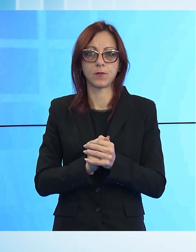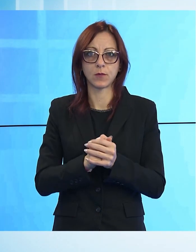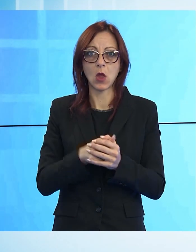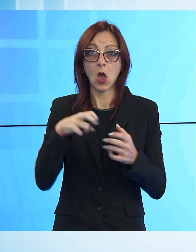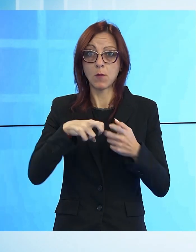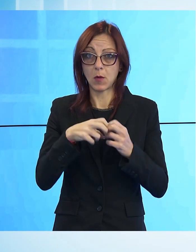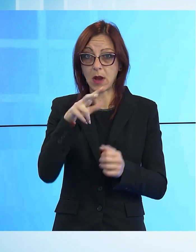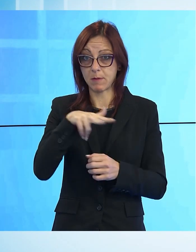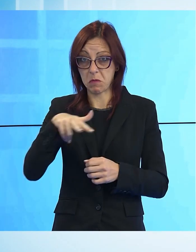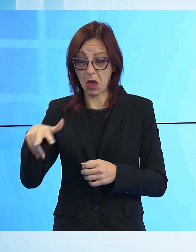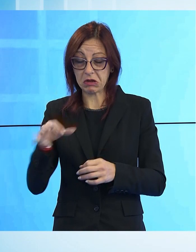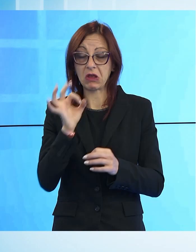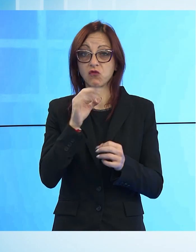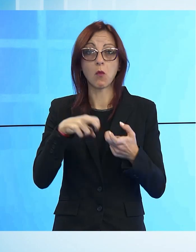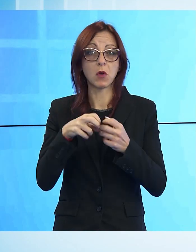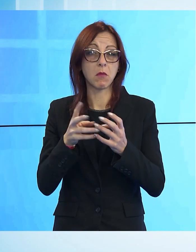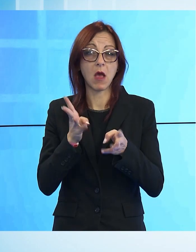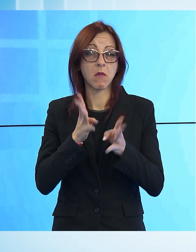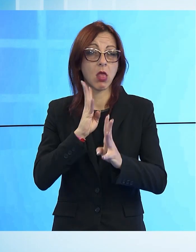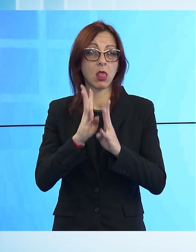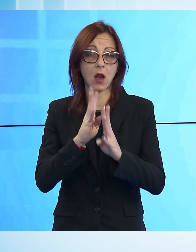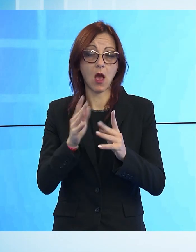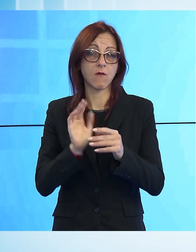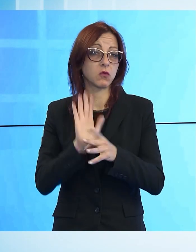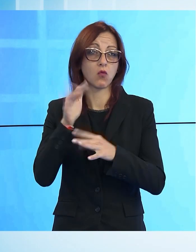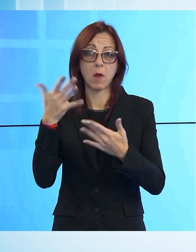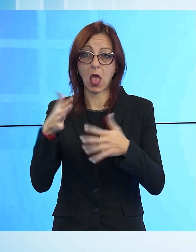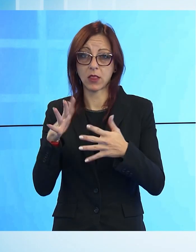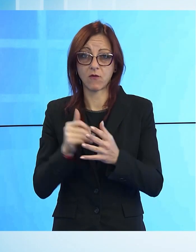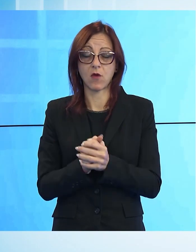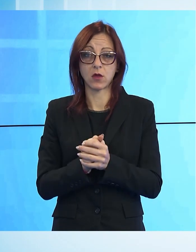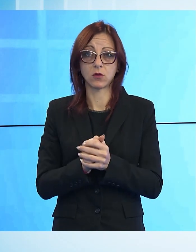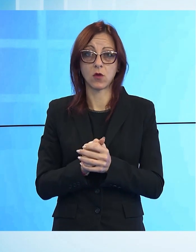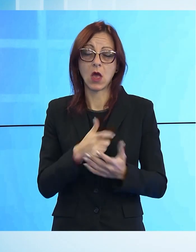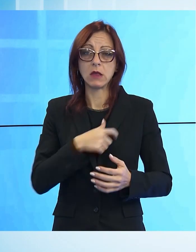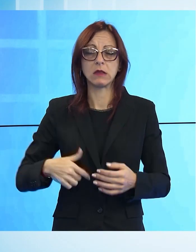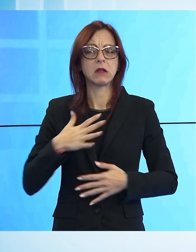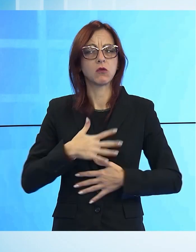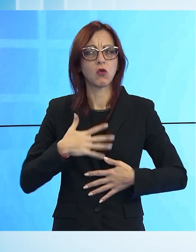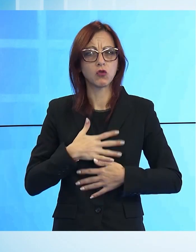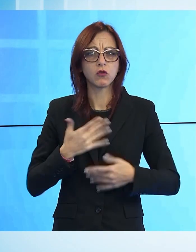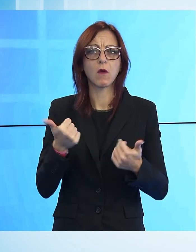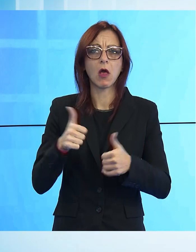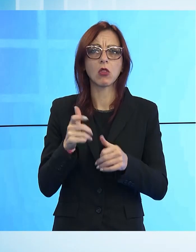e della viabilità, grande soddisfazione per l'affluenza e soddisfazione anche del